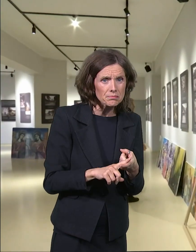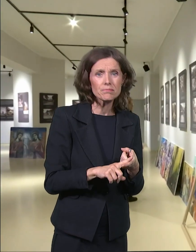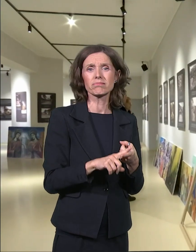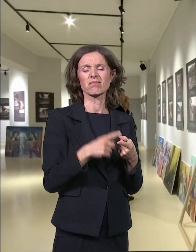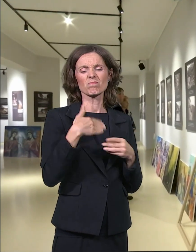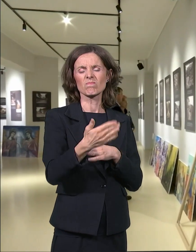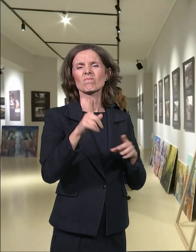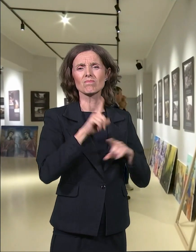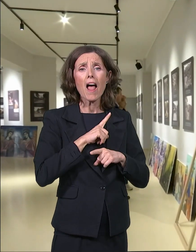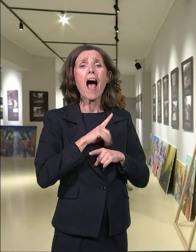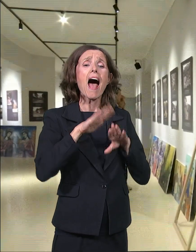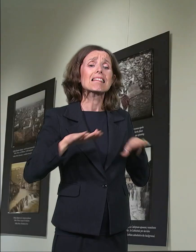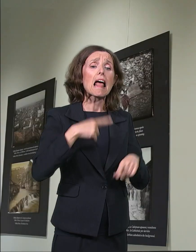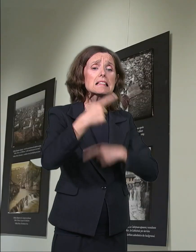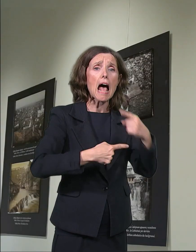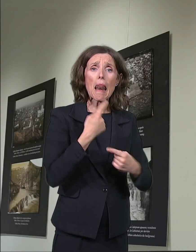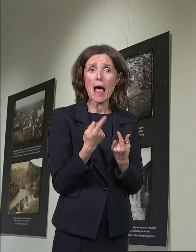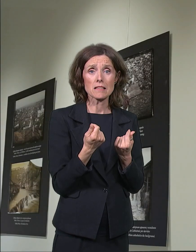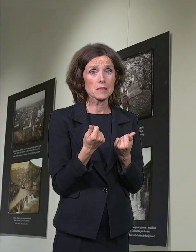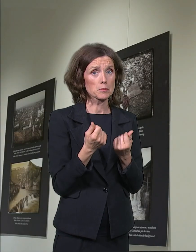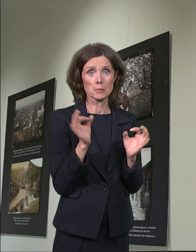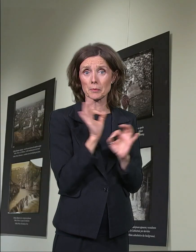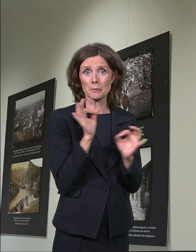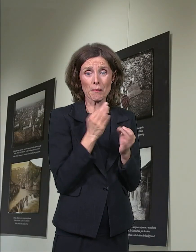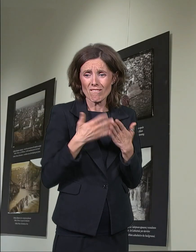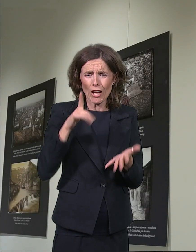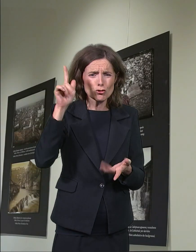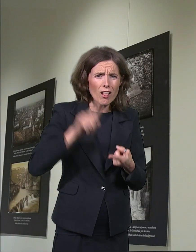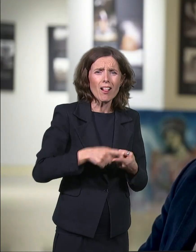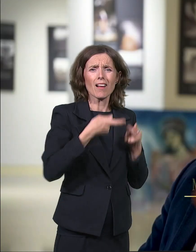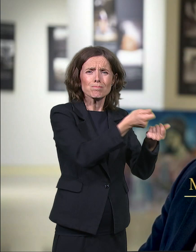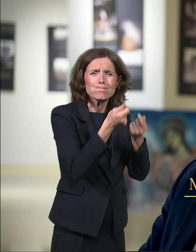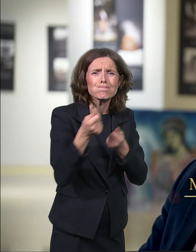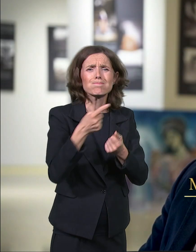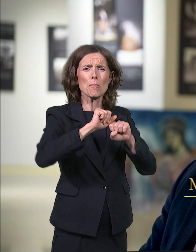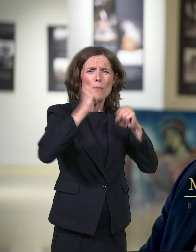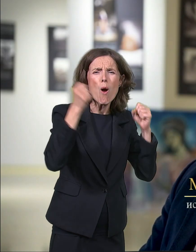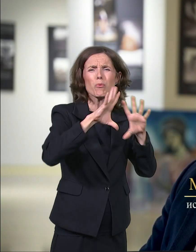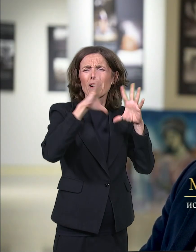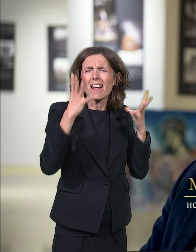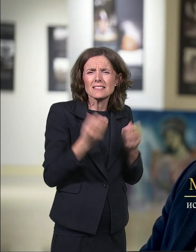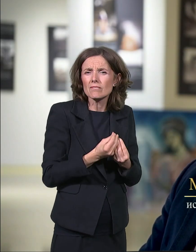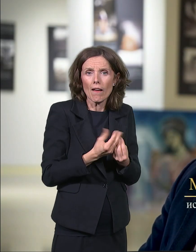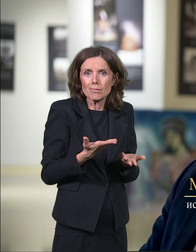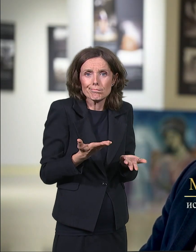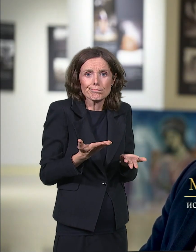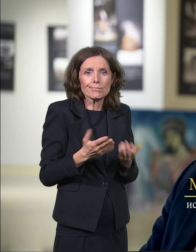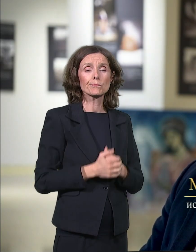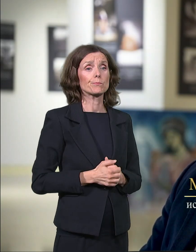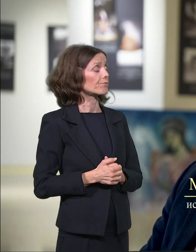materijalnih sredstava. Jedan od najboljih primera kada je čovjek u potpunosti posvećen